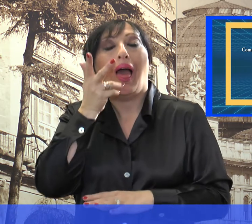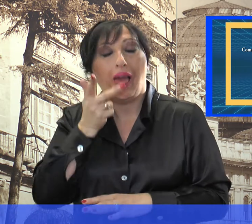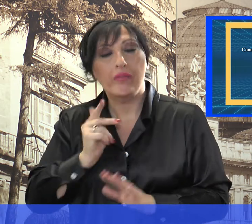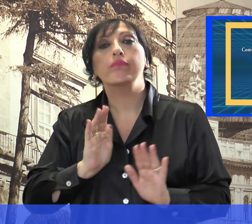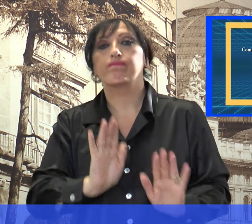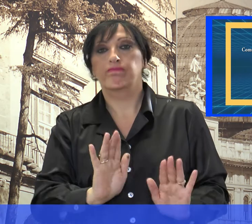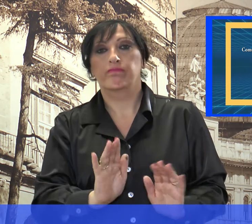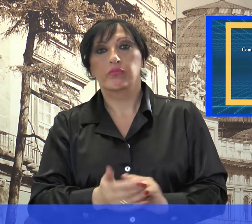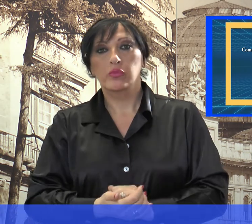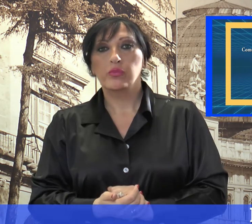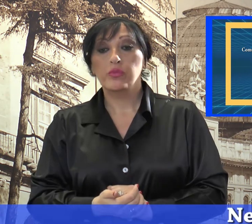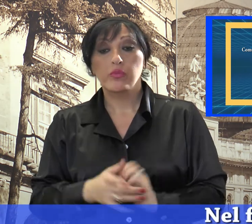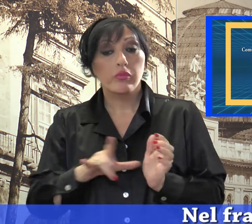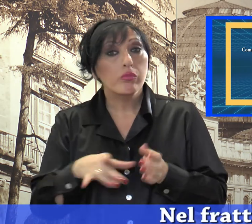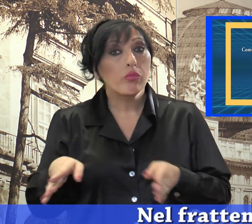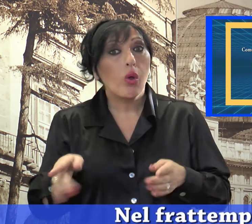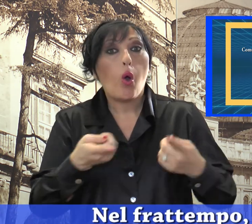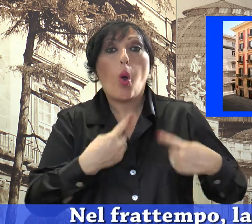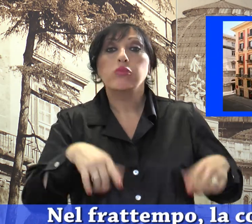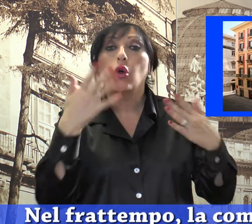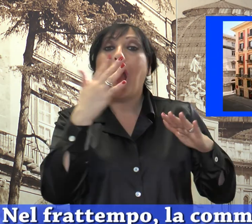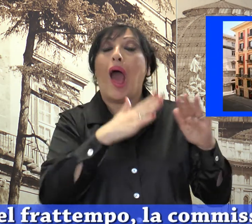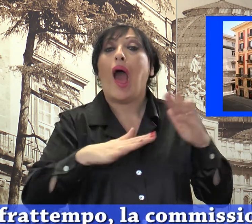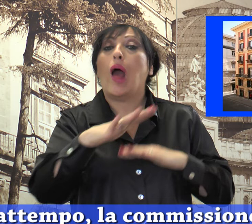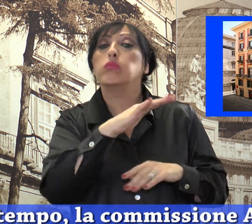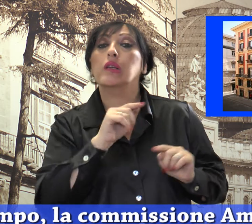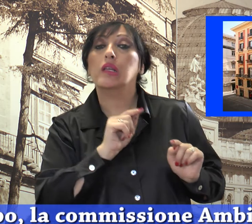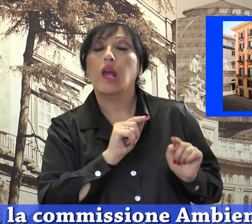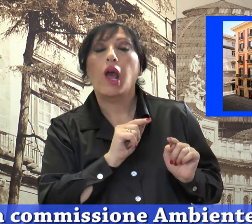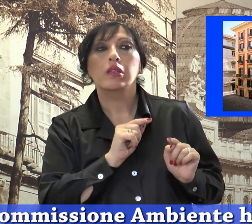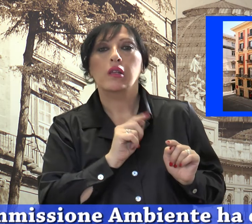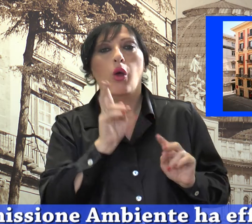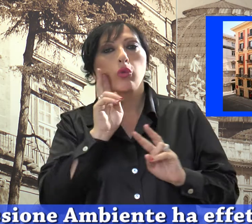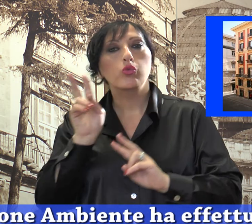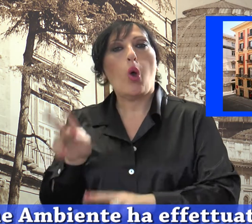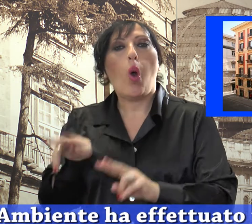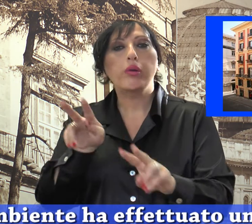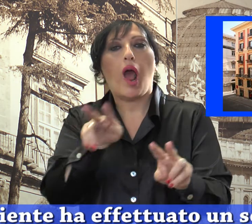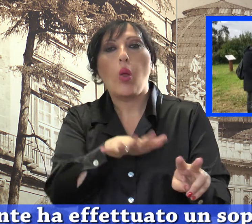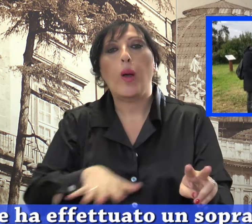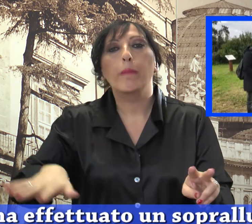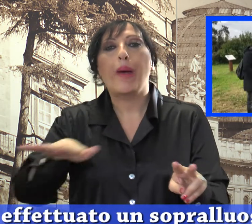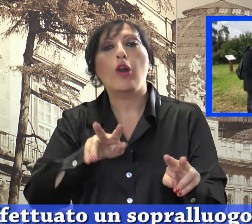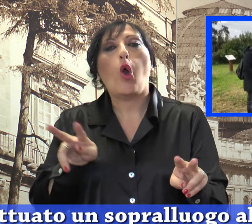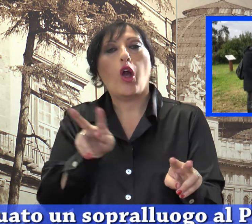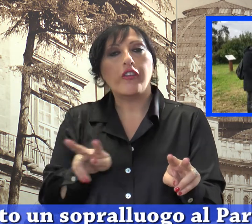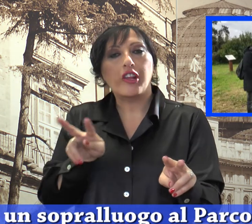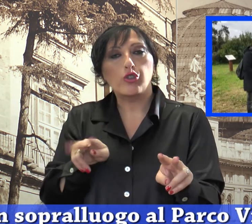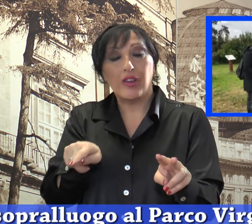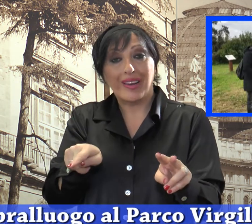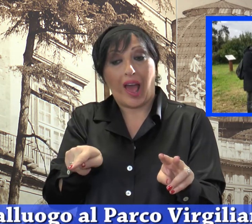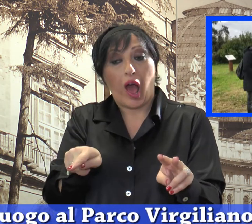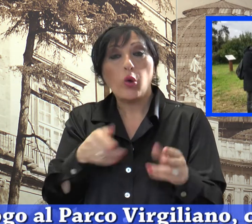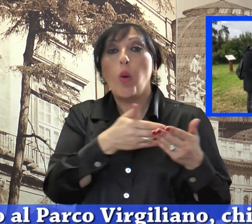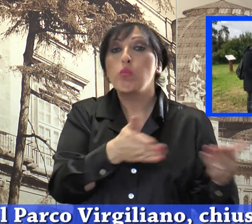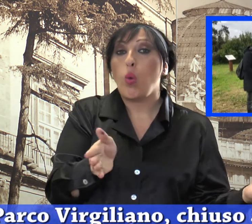Nel frattempo la Commissione Ambiente ha effettuato un sopralluogo al Parco Virgiliano, chiuso